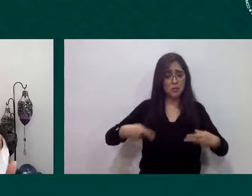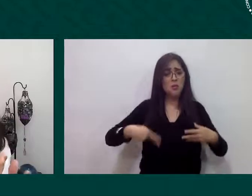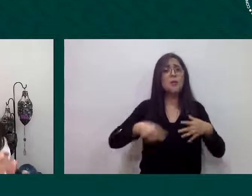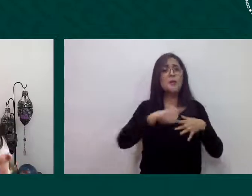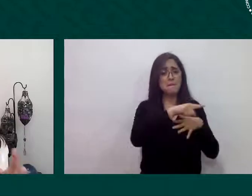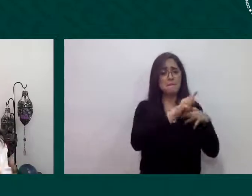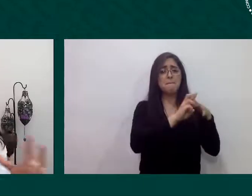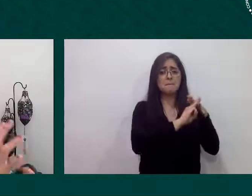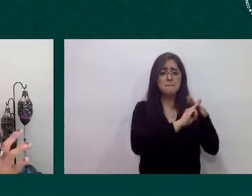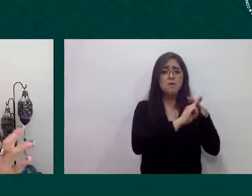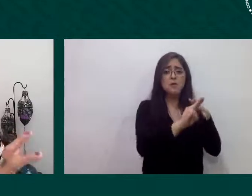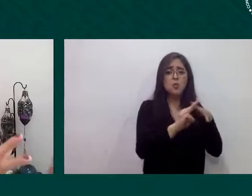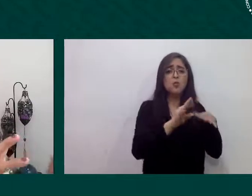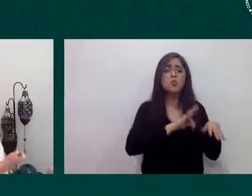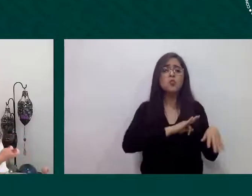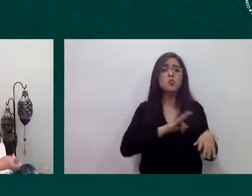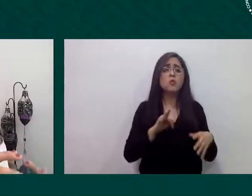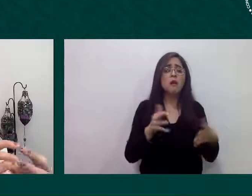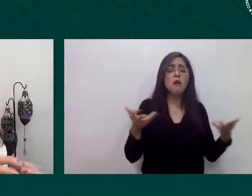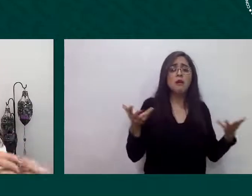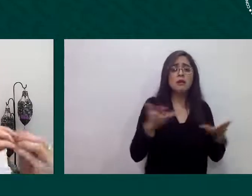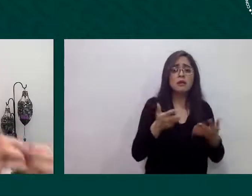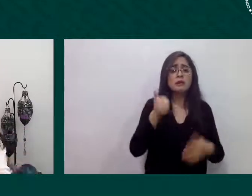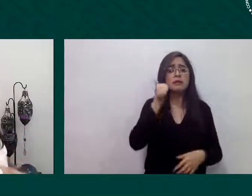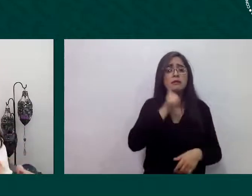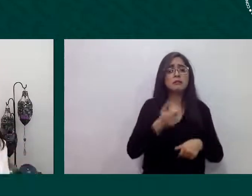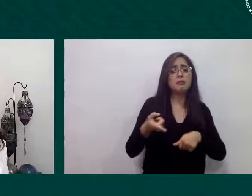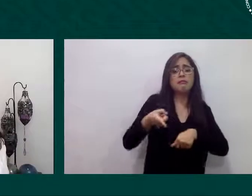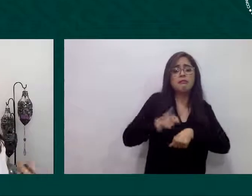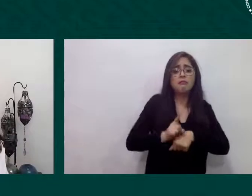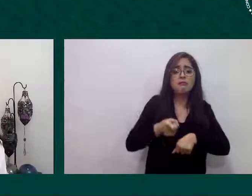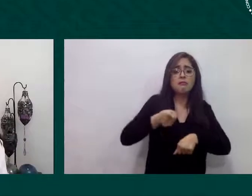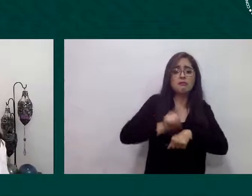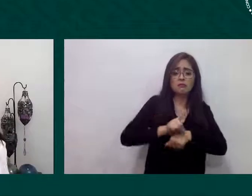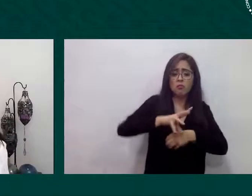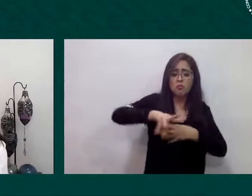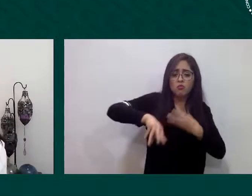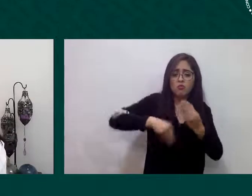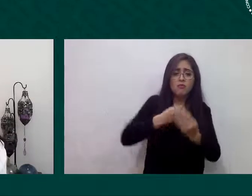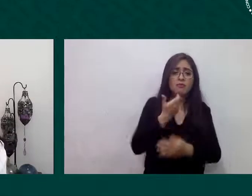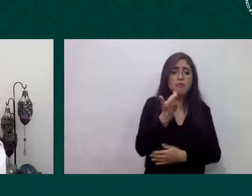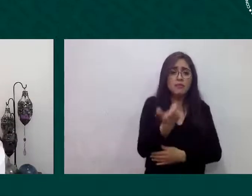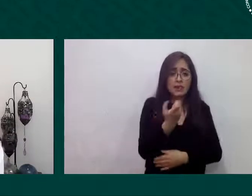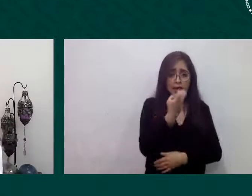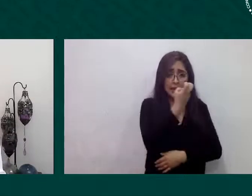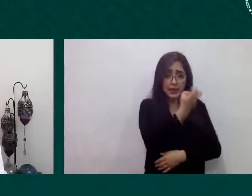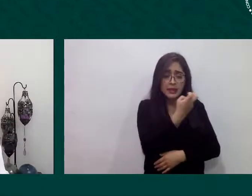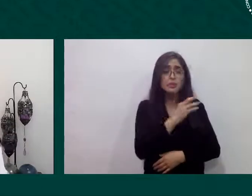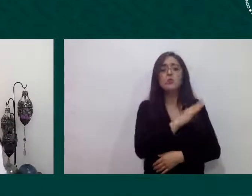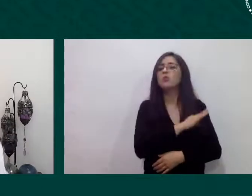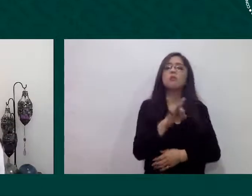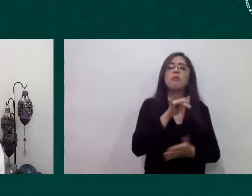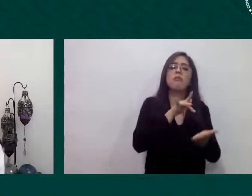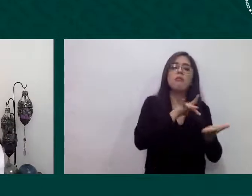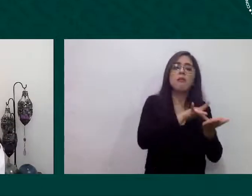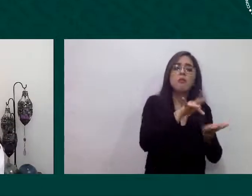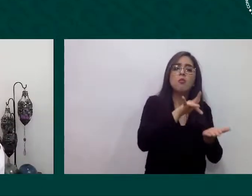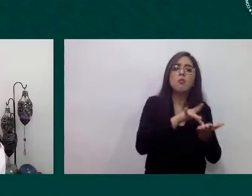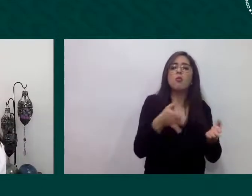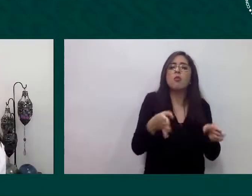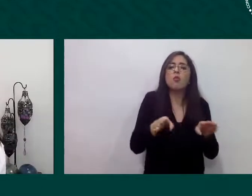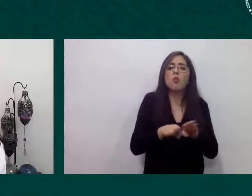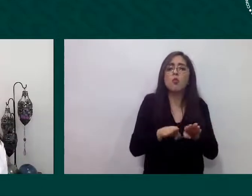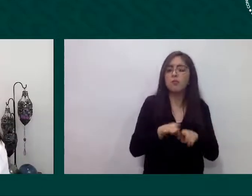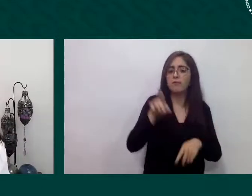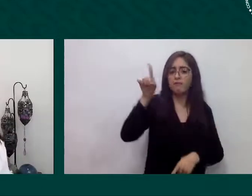todos los días pues también lleve ahí este apoyo por parte de los gobiernos locales y por supuesto gobiernos